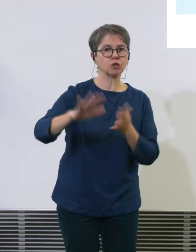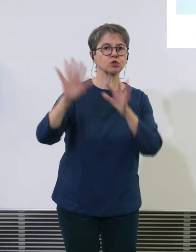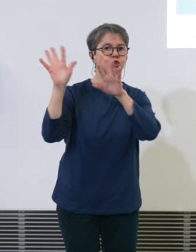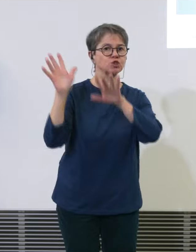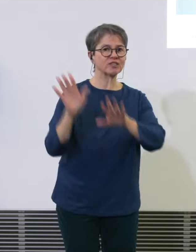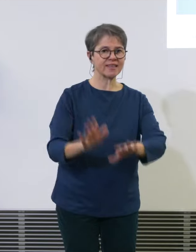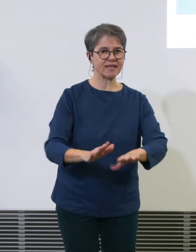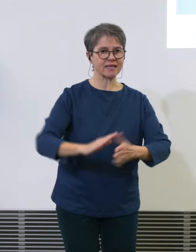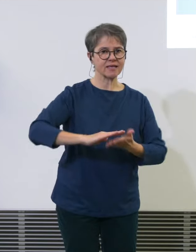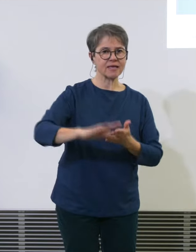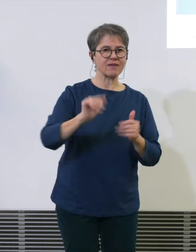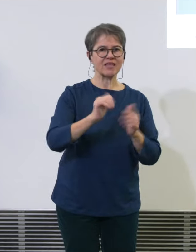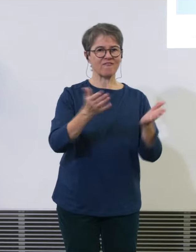was ist für eine Temperatur das ist alles